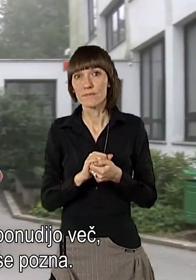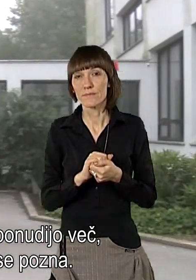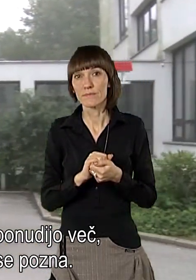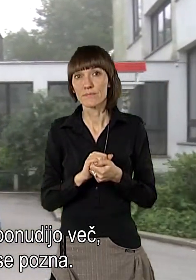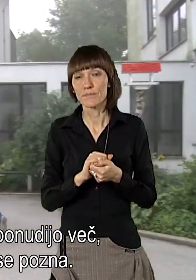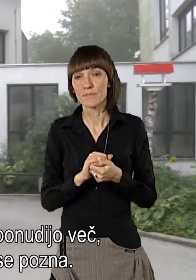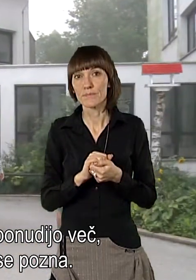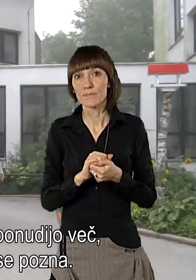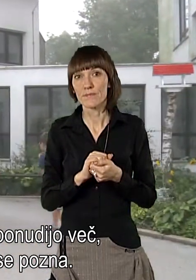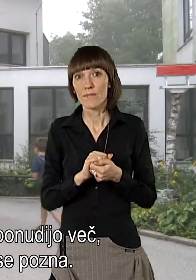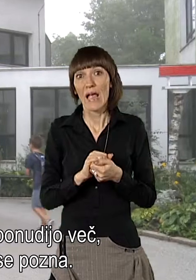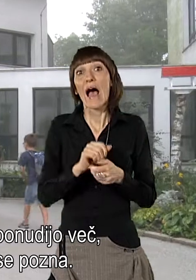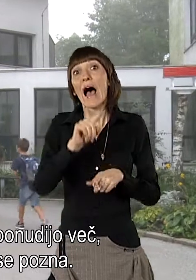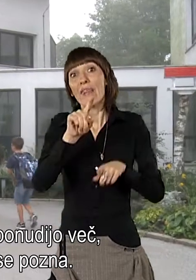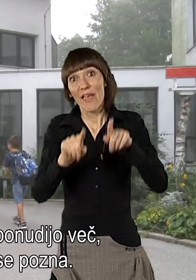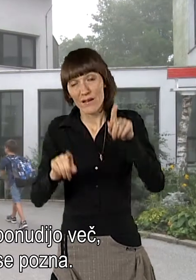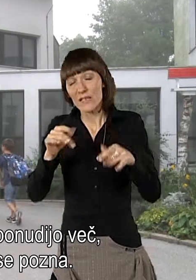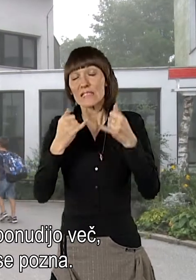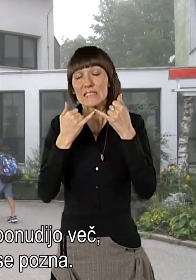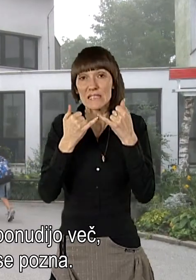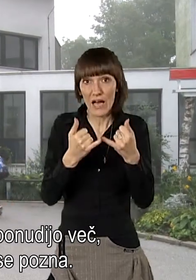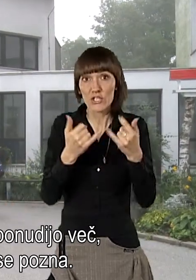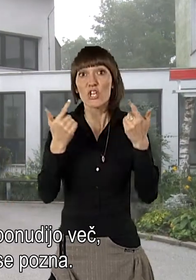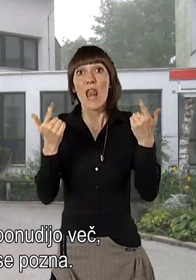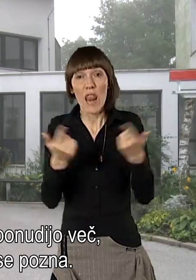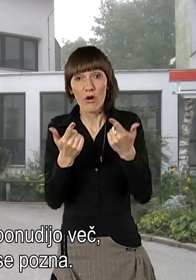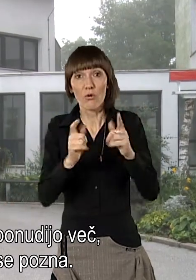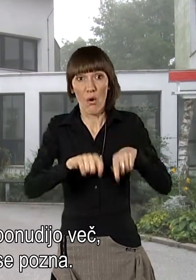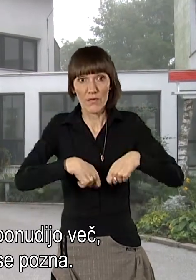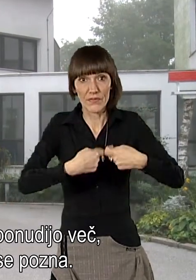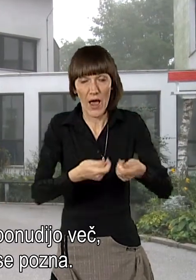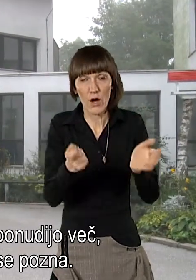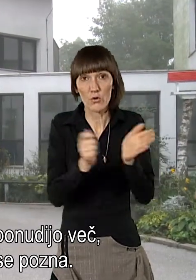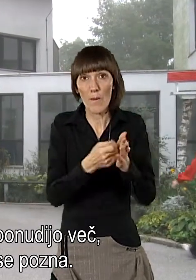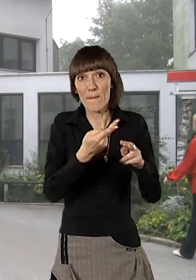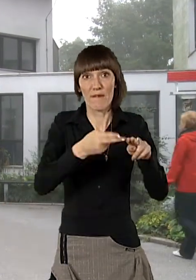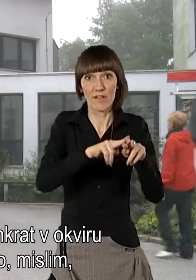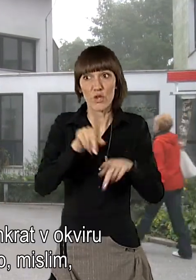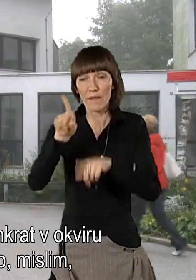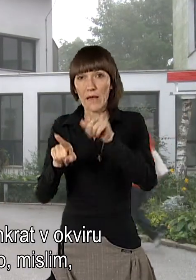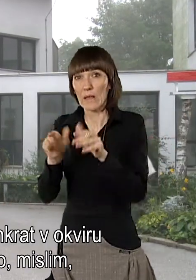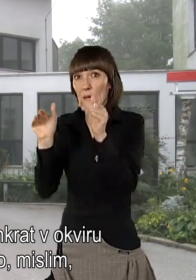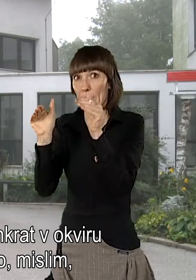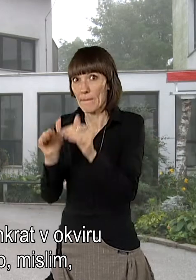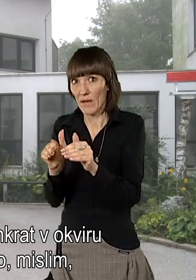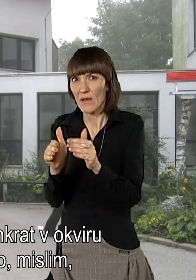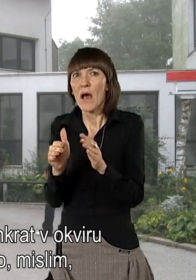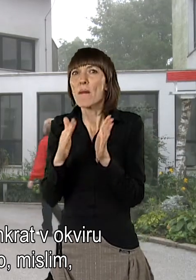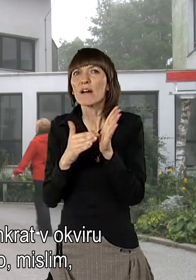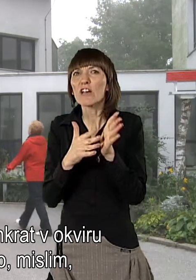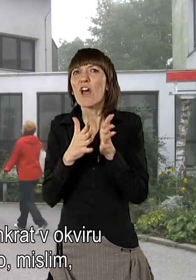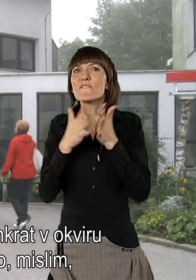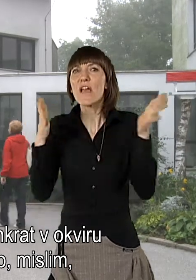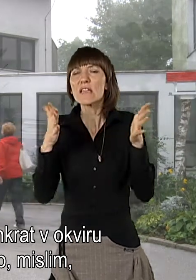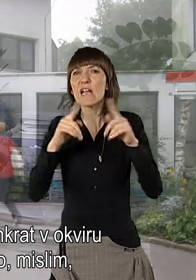nekateri starši lahko ponudijo več, nekateri manj to se pozna. Večjih odstopam pa